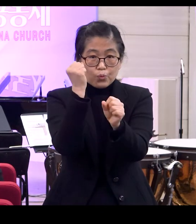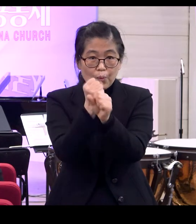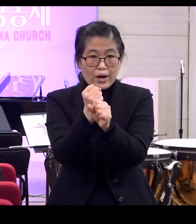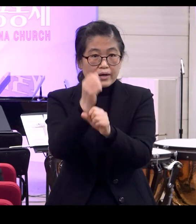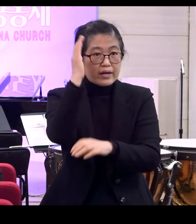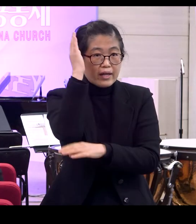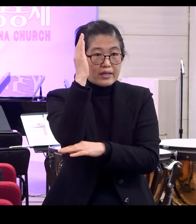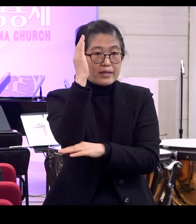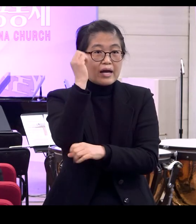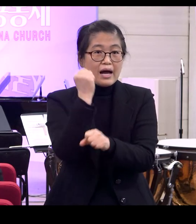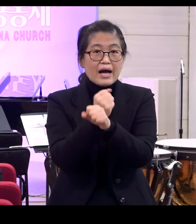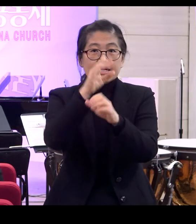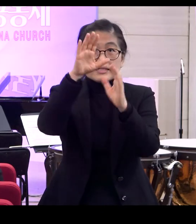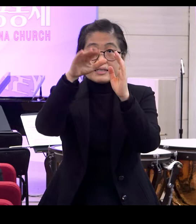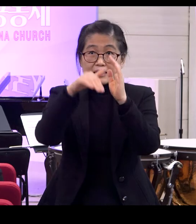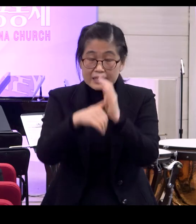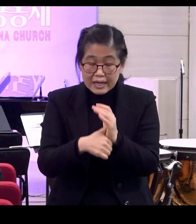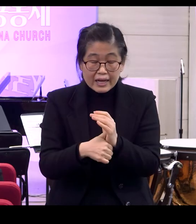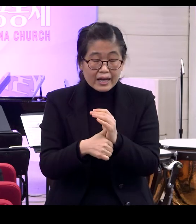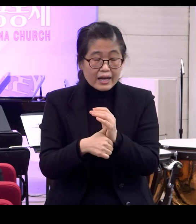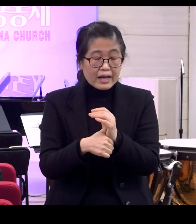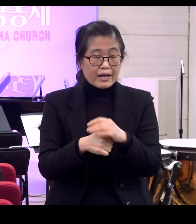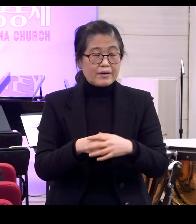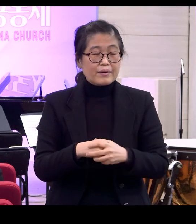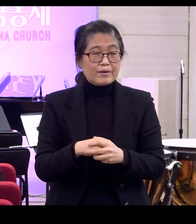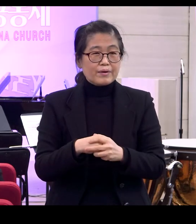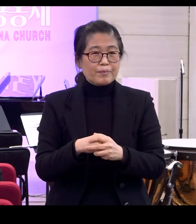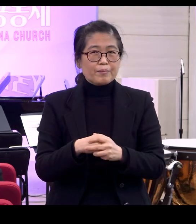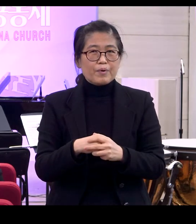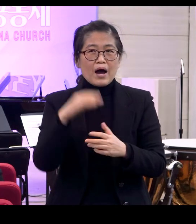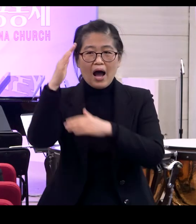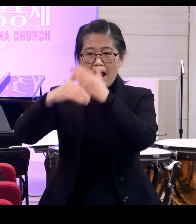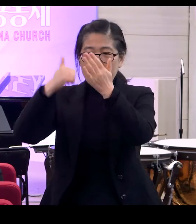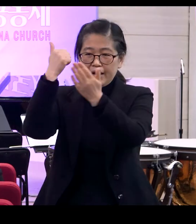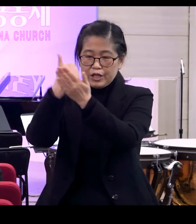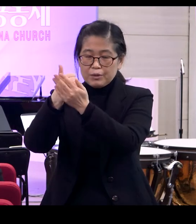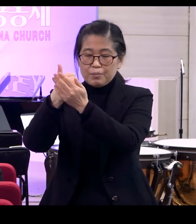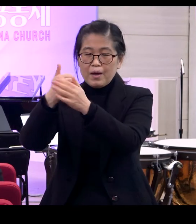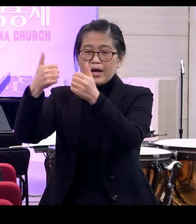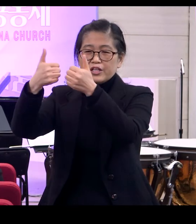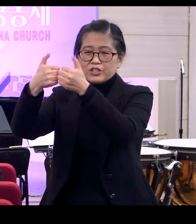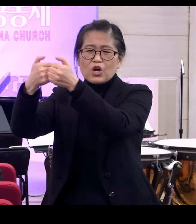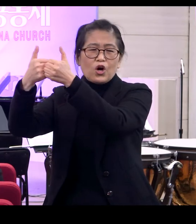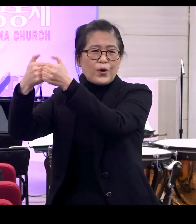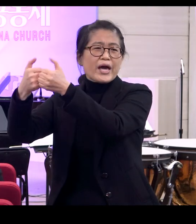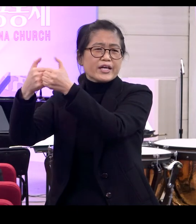사람을 창조하기 전에 앞서서 하나님이 하늘의 어전회의를 열어서